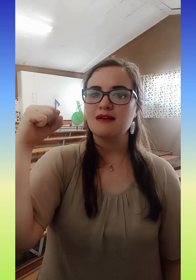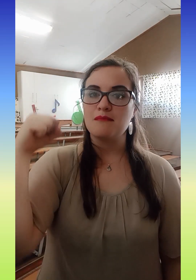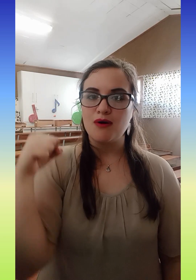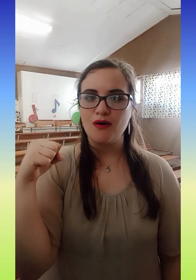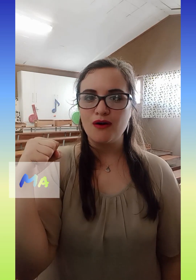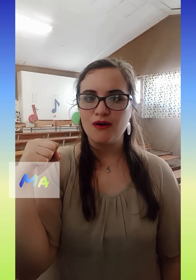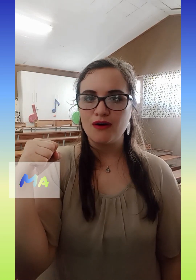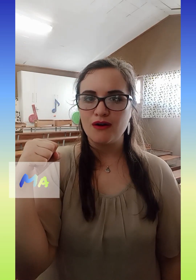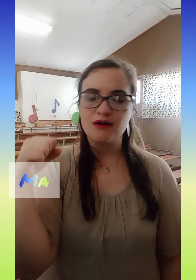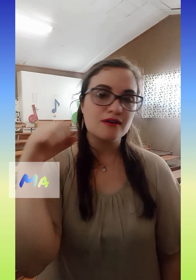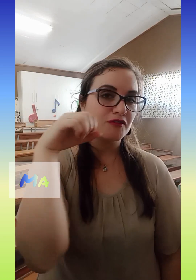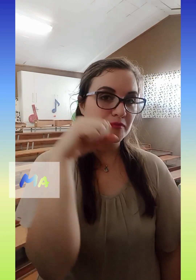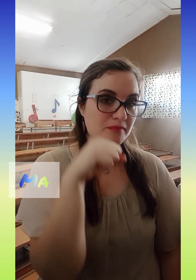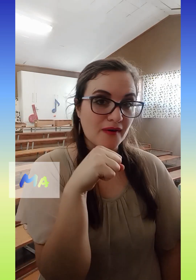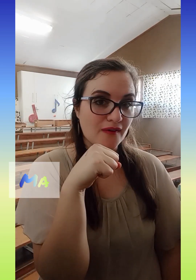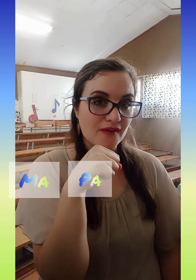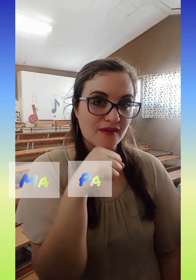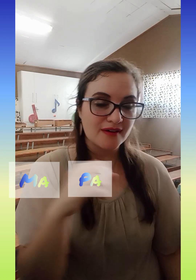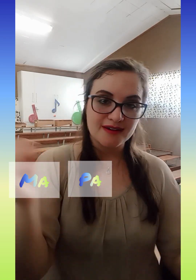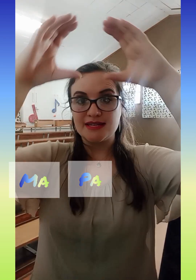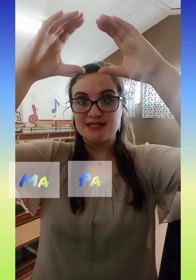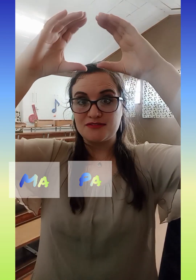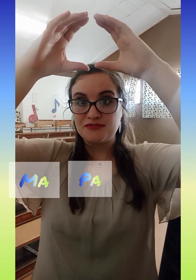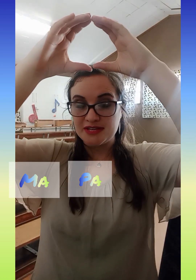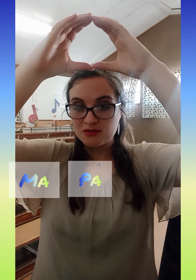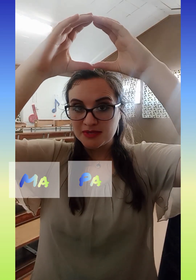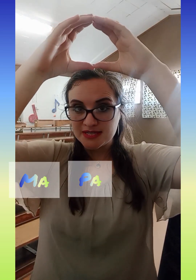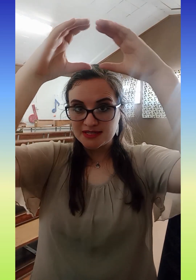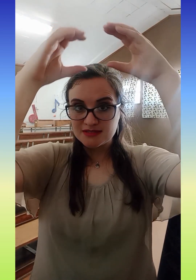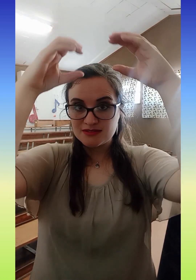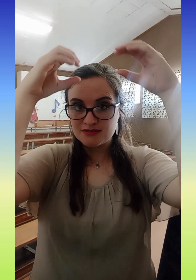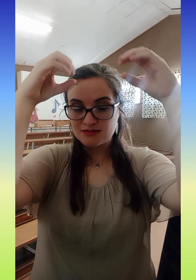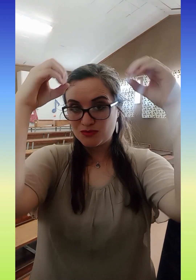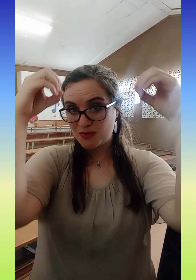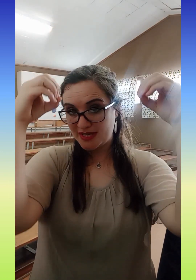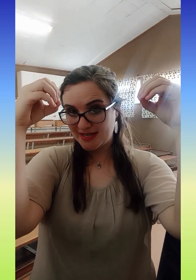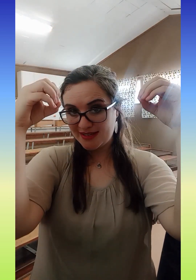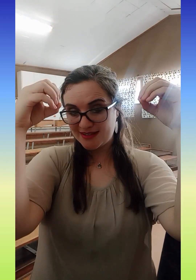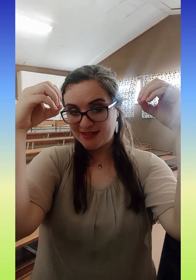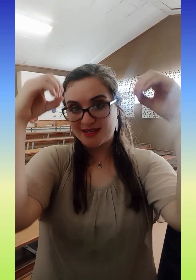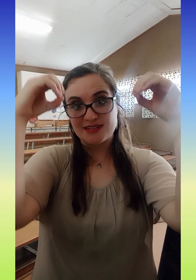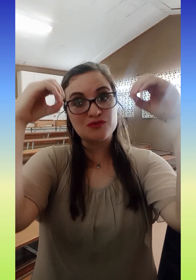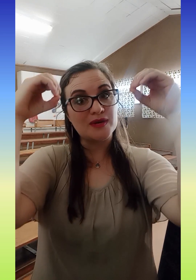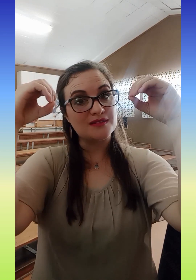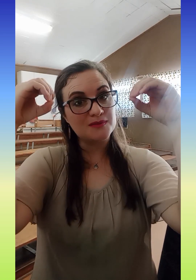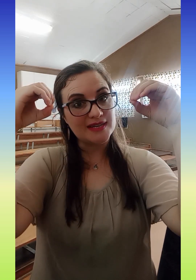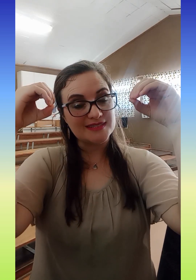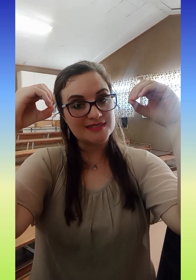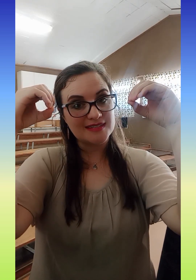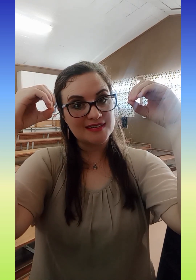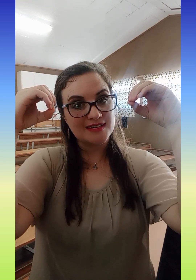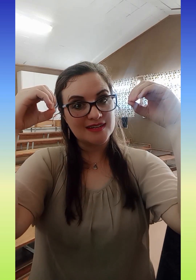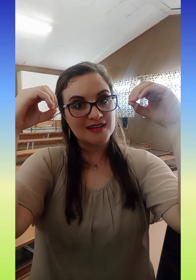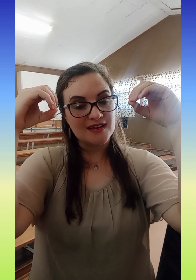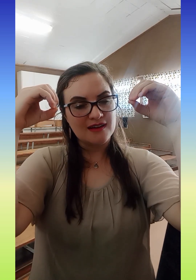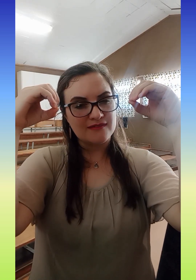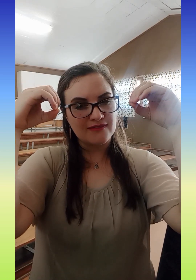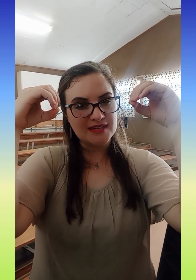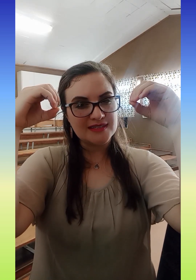Ba. Ba. En as jy vier opgedeel het in twee, kry jy twee twee. Wat kry